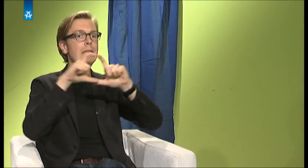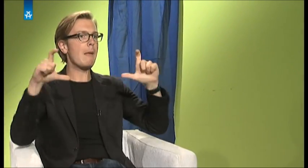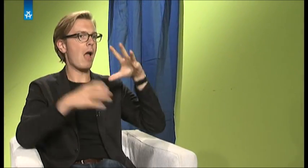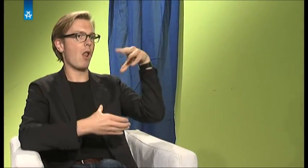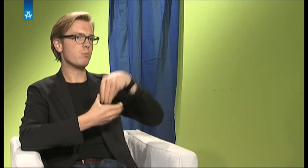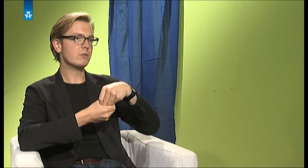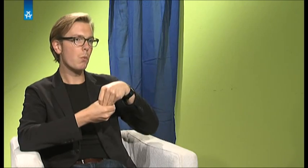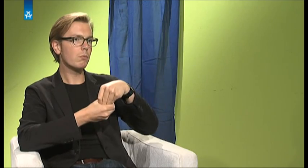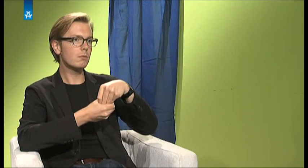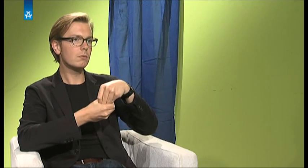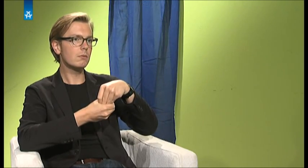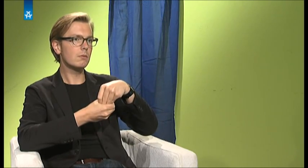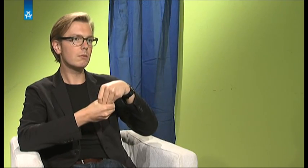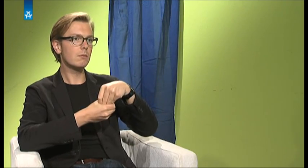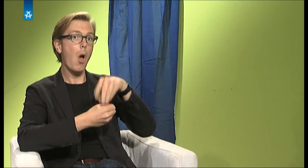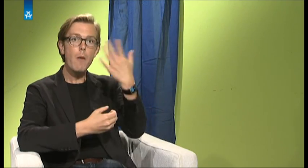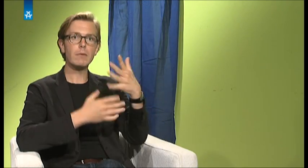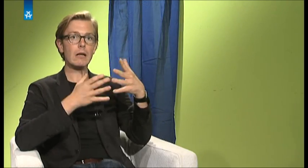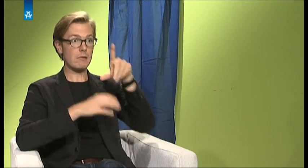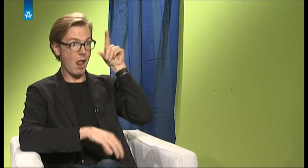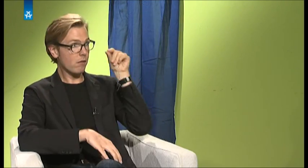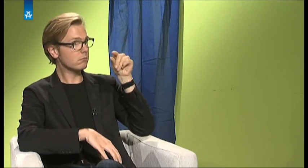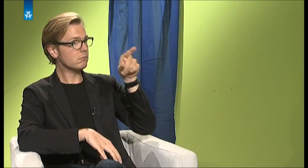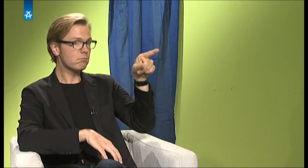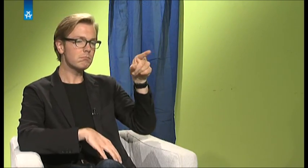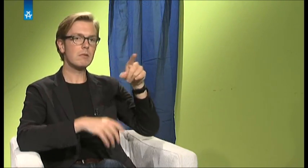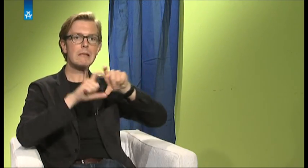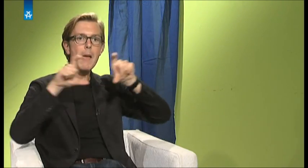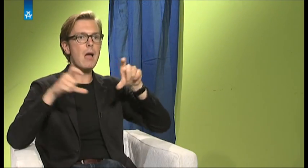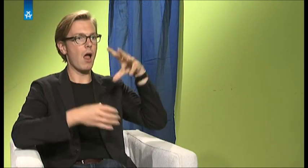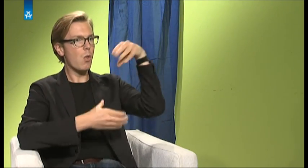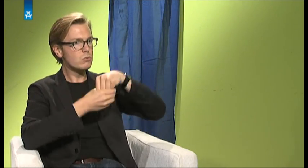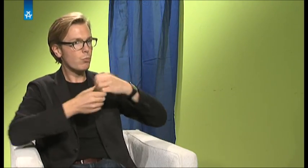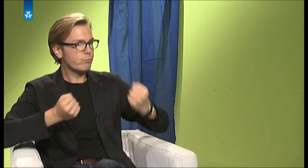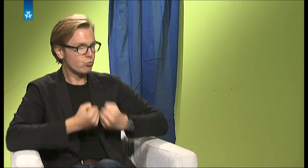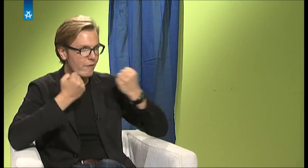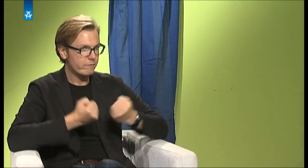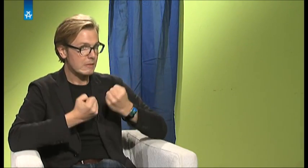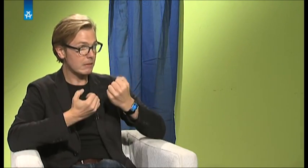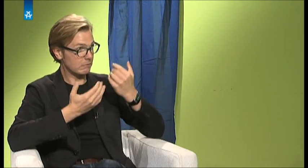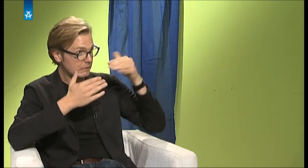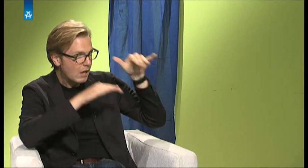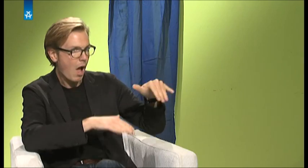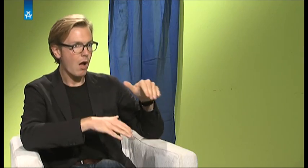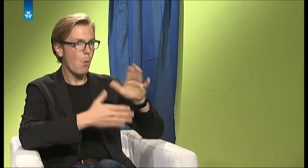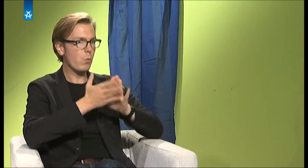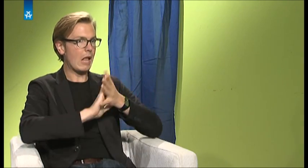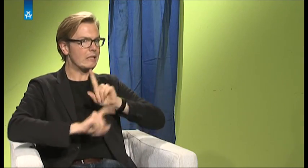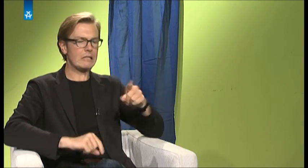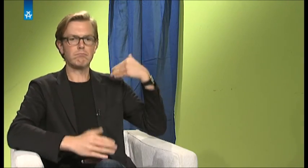Bereich ich forschen will. Das war in dem Punkt das Thema Inklusion. Ich wollte einfach wissen, ob die Universität und beziehungsweise Amerika sich